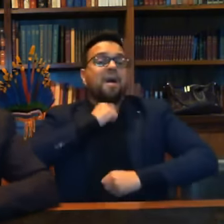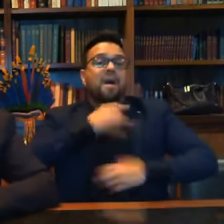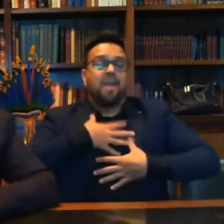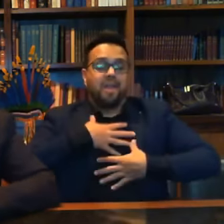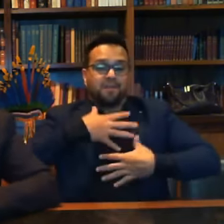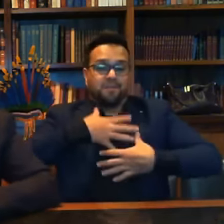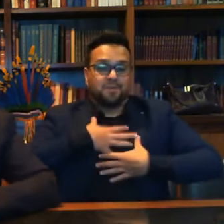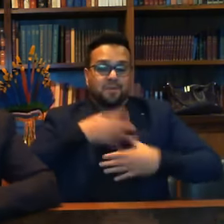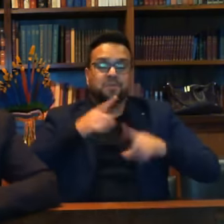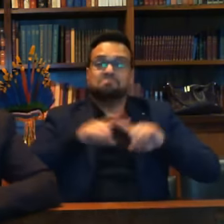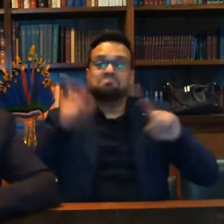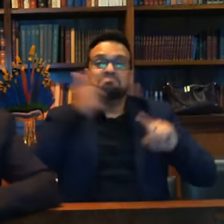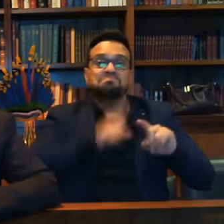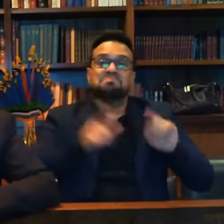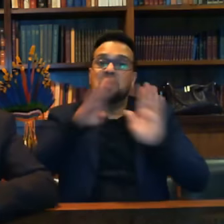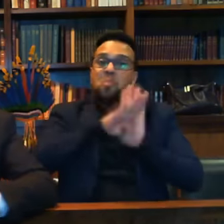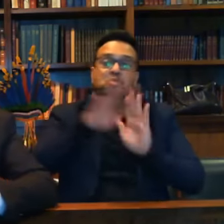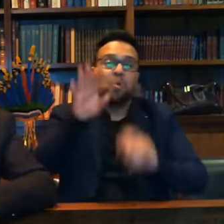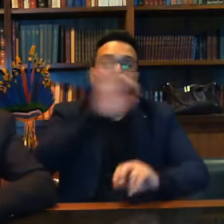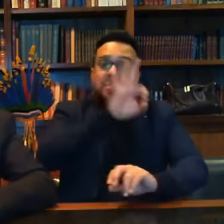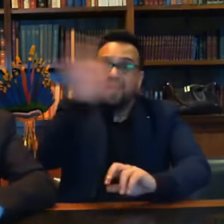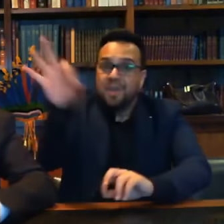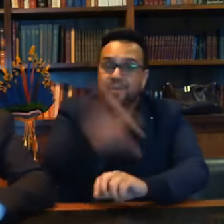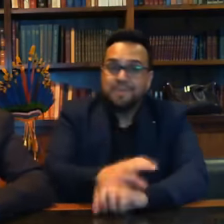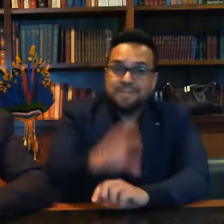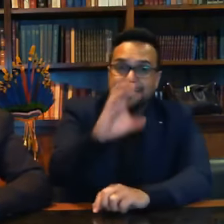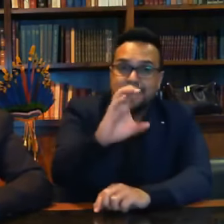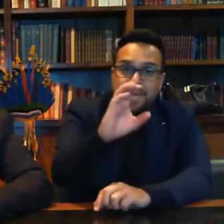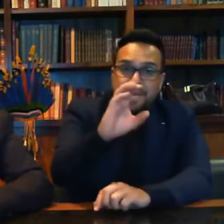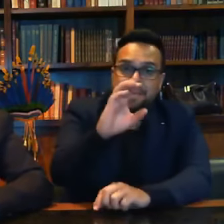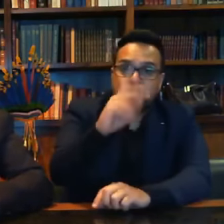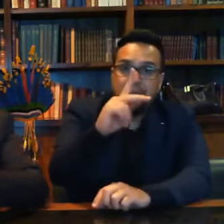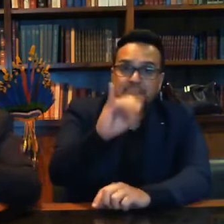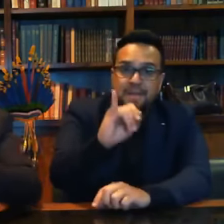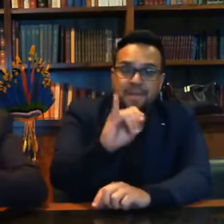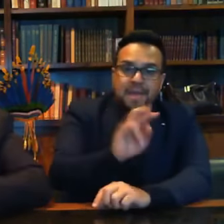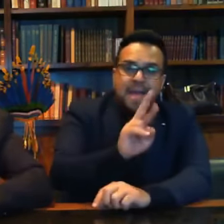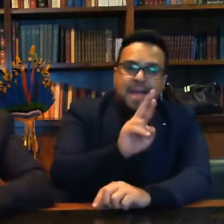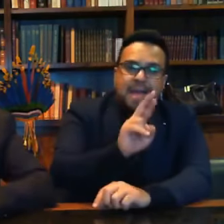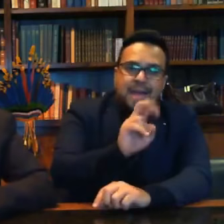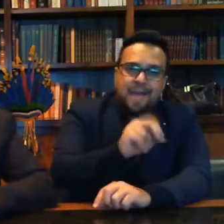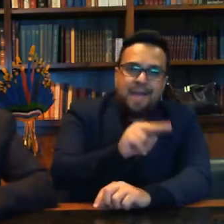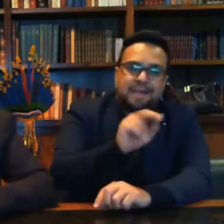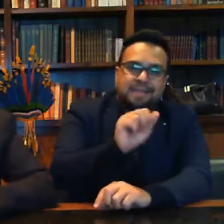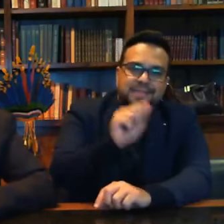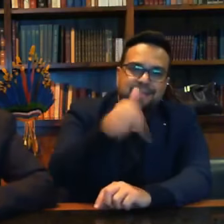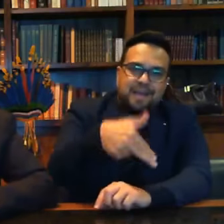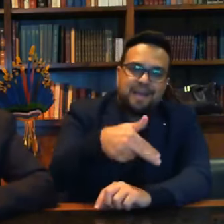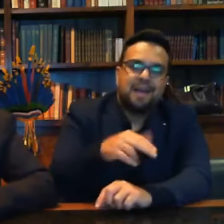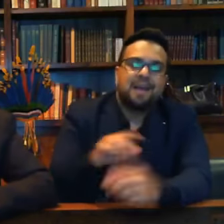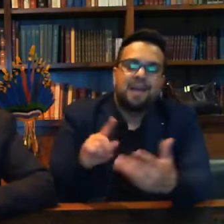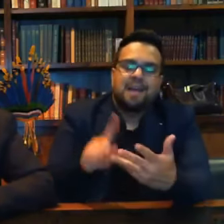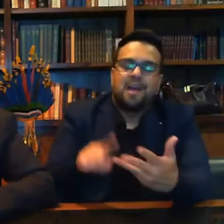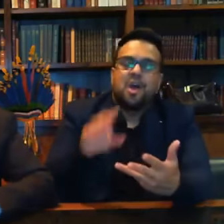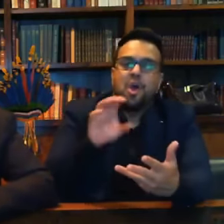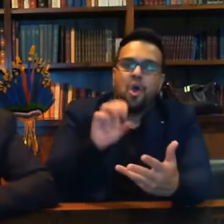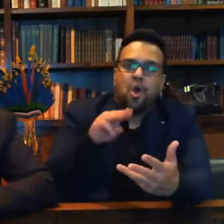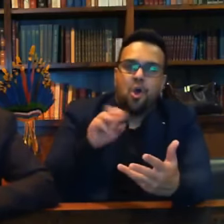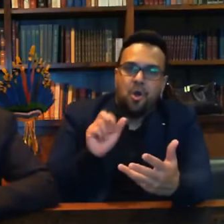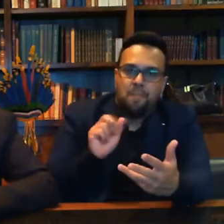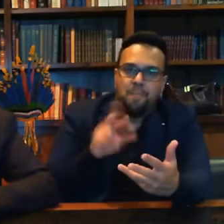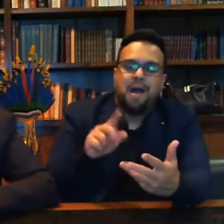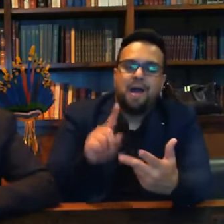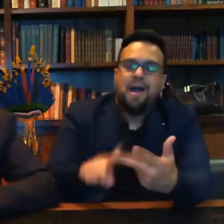CPI do senhor Renan do senhor Omar do senhor Randolfo e Rodrigues foram bem